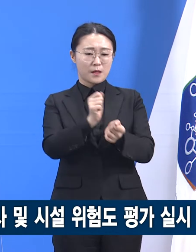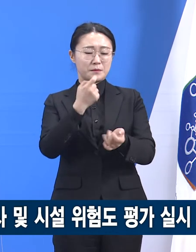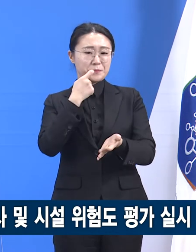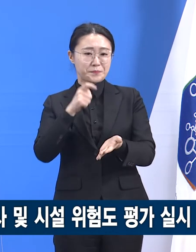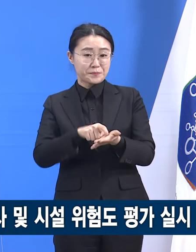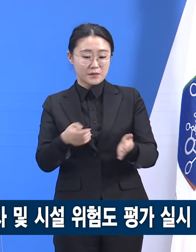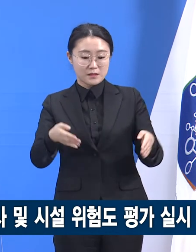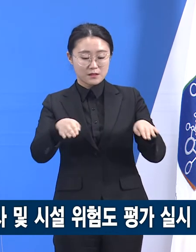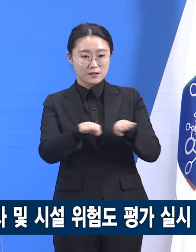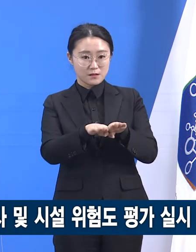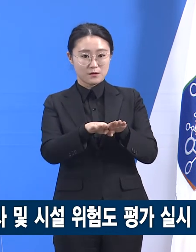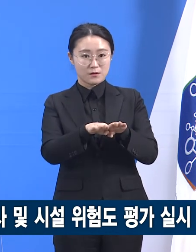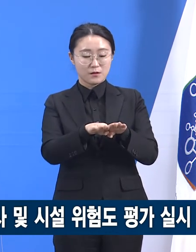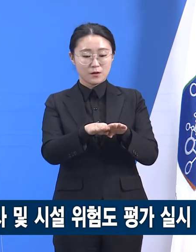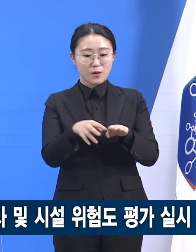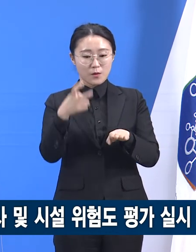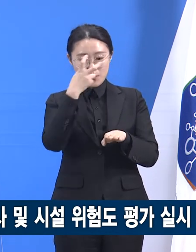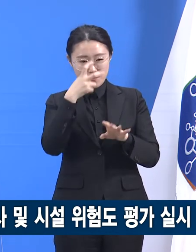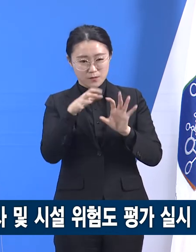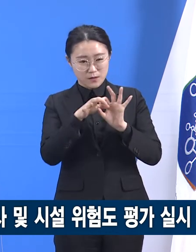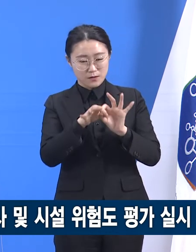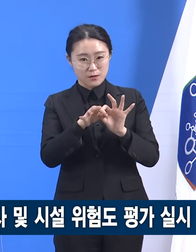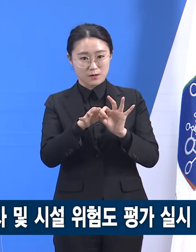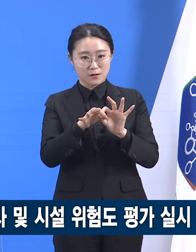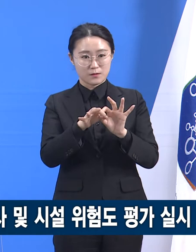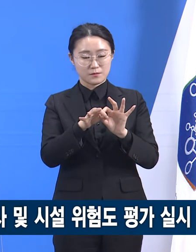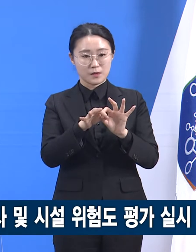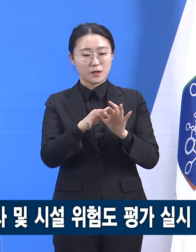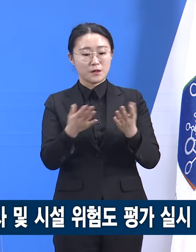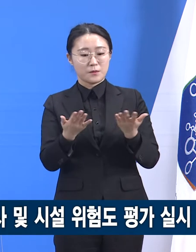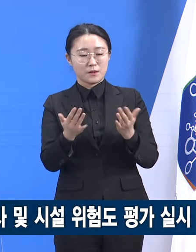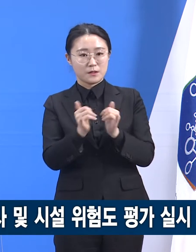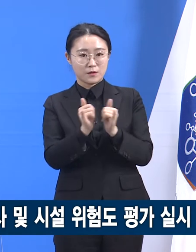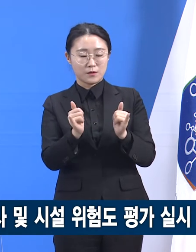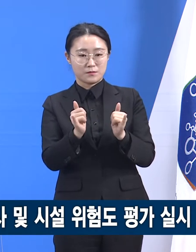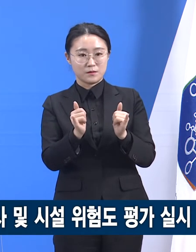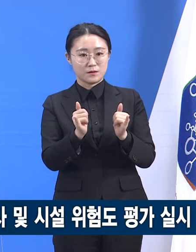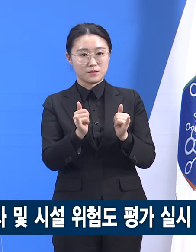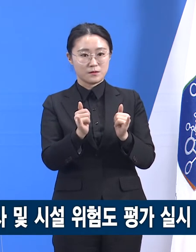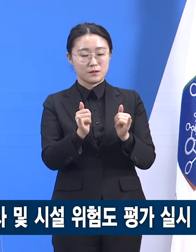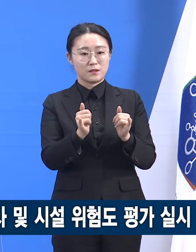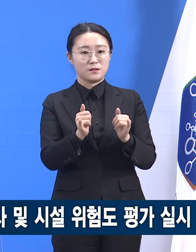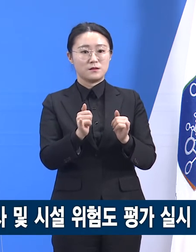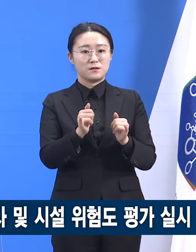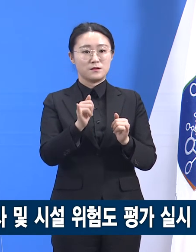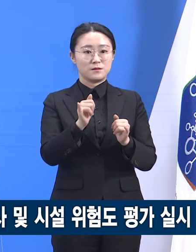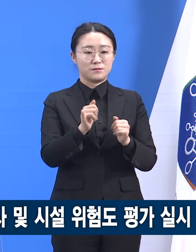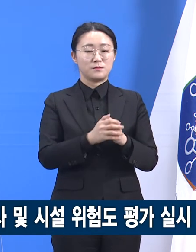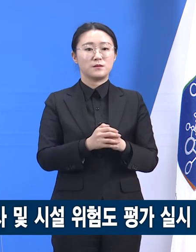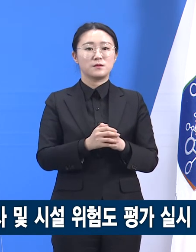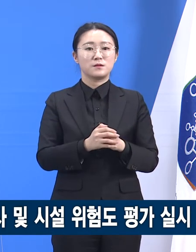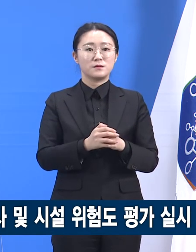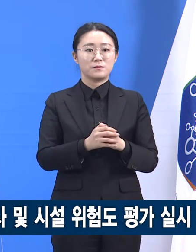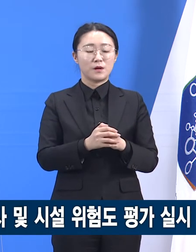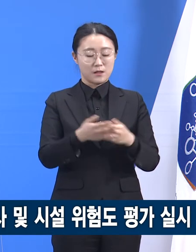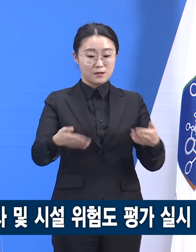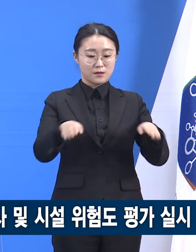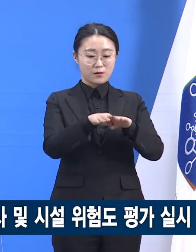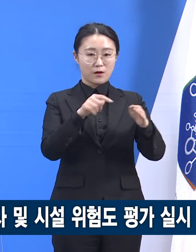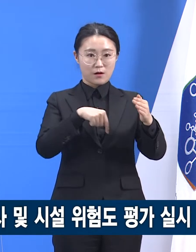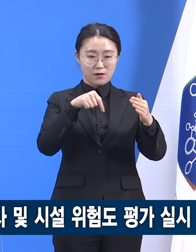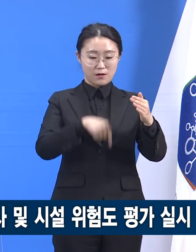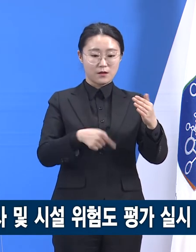직원 7명이 확진 판정을 받았습니다. 해당 요양원은 종사자 38명, 입소자